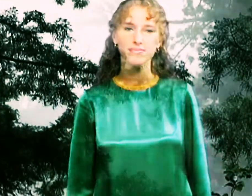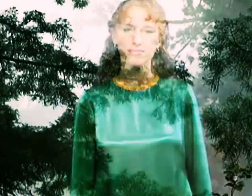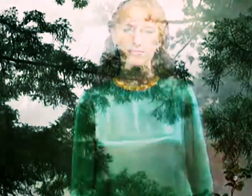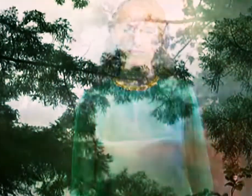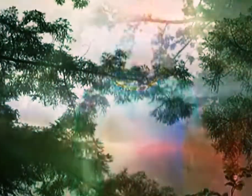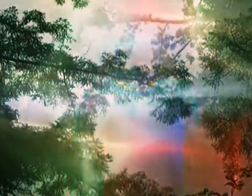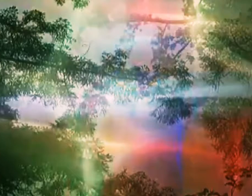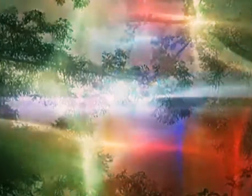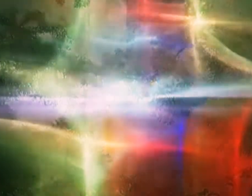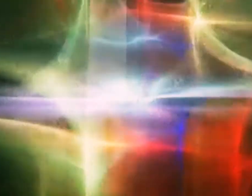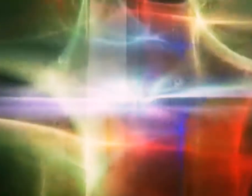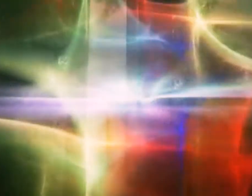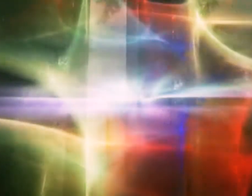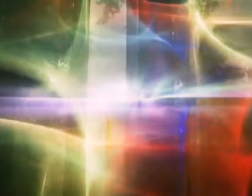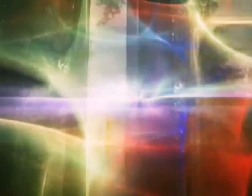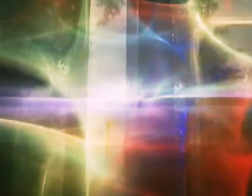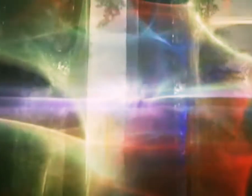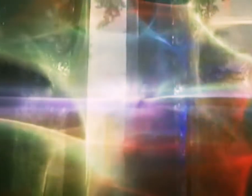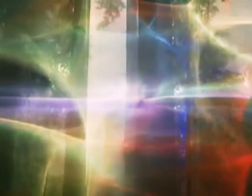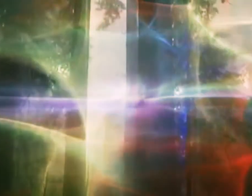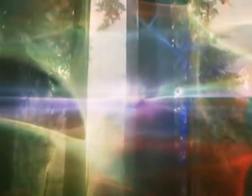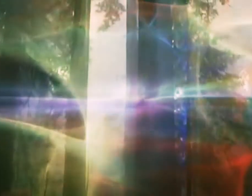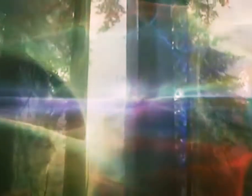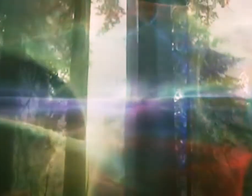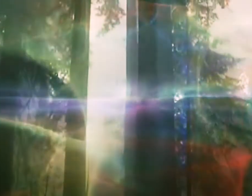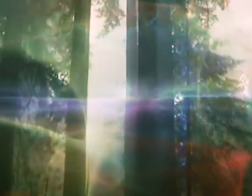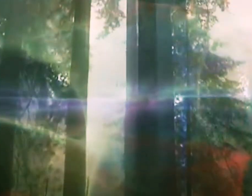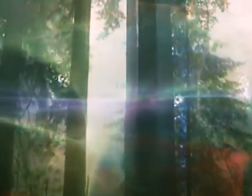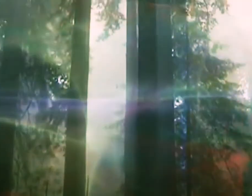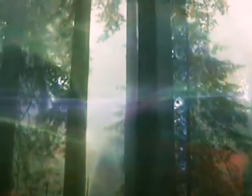Редактор А.Егорова Корректор А.Кулакова Корректор